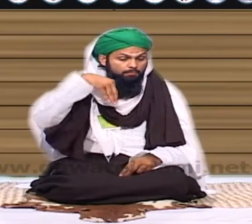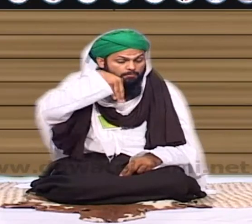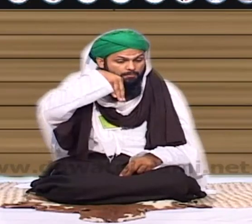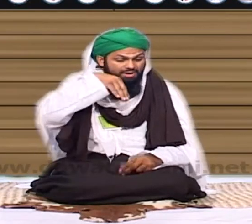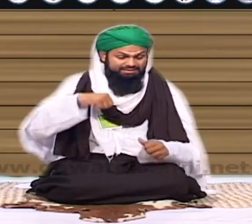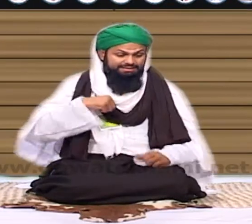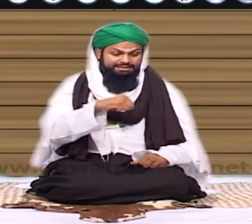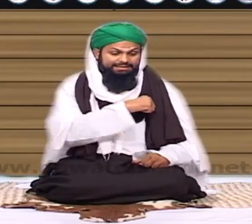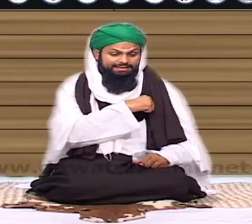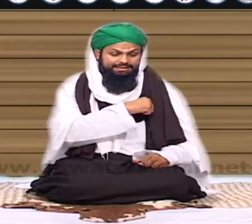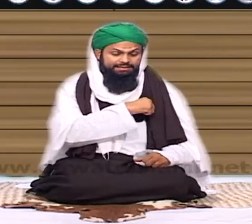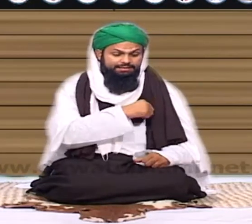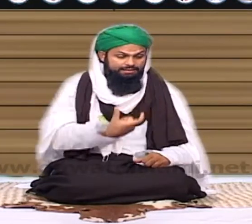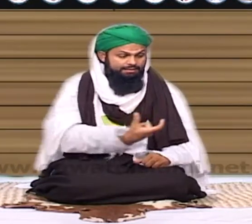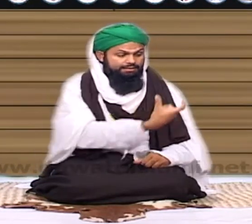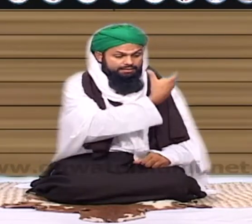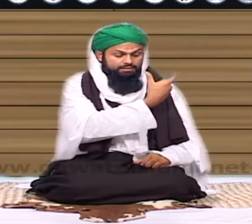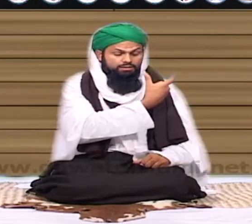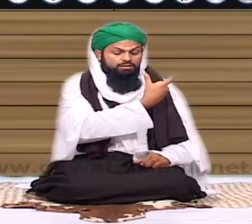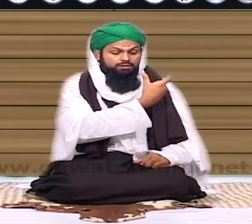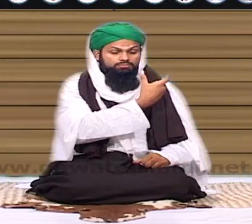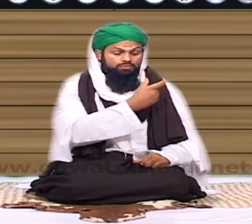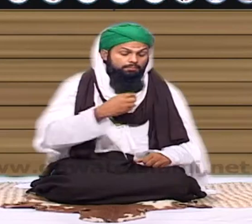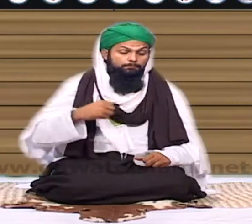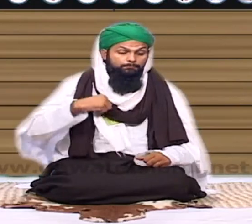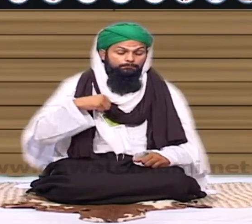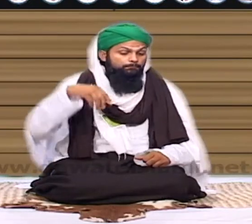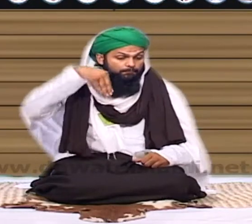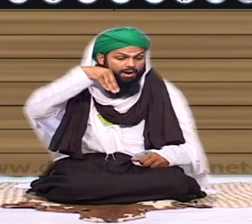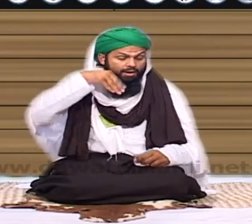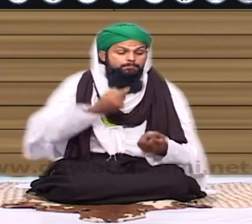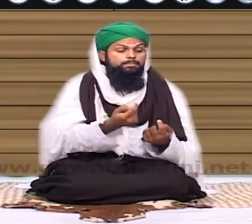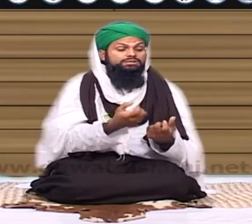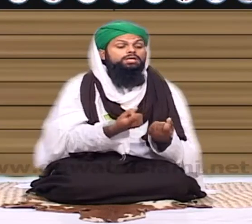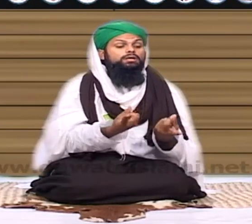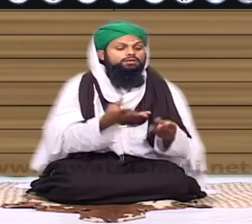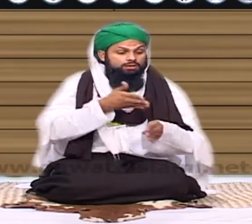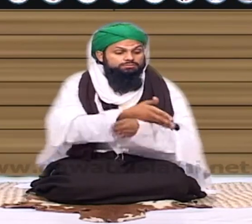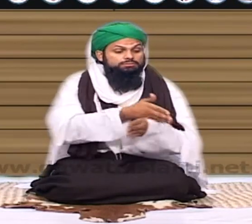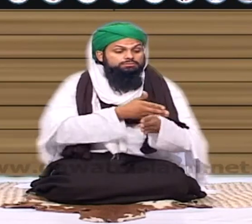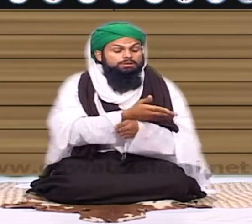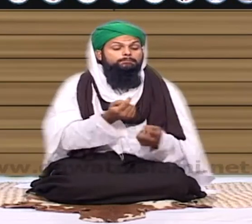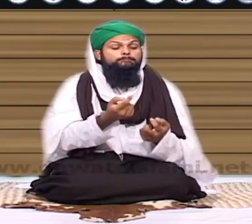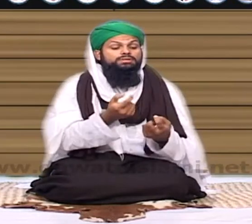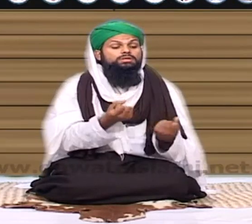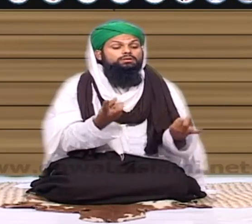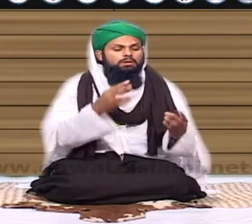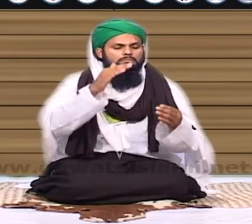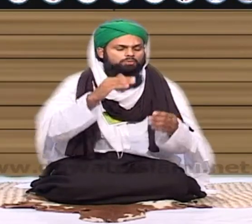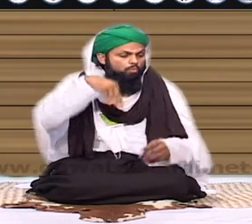ہے صاحب بکرائی دیں بکرائی دیں تو بکر زبا کرنے کی اجرت تین ہی ہوتی جیسا بکرہ کوئی مطلب